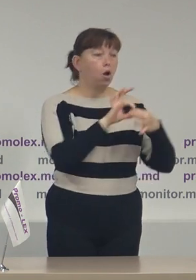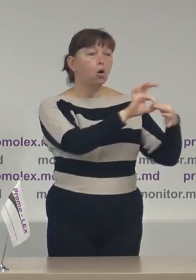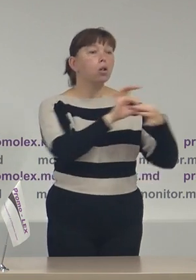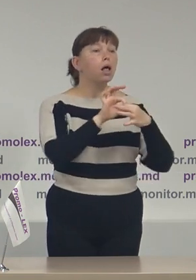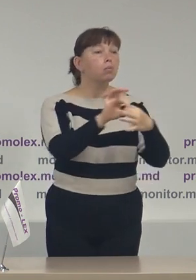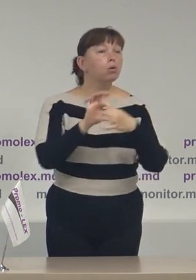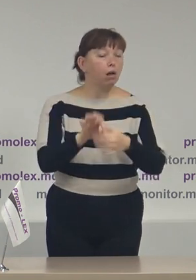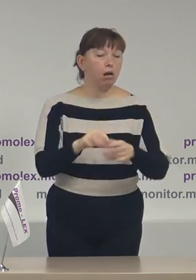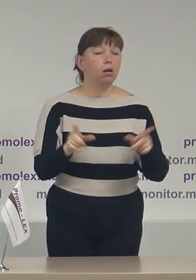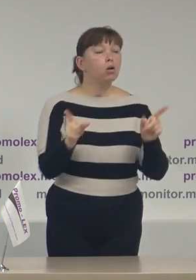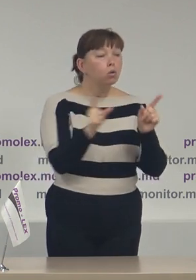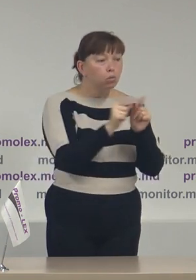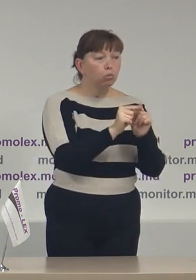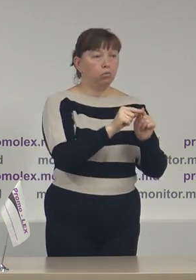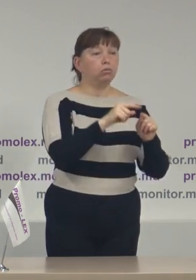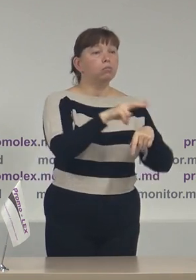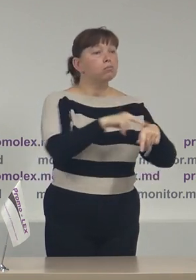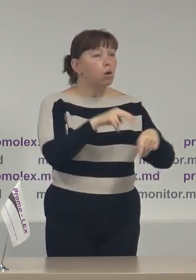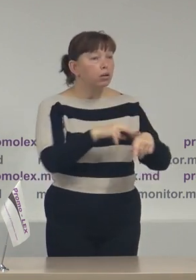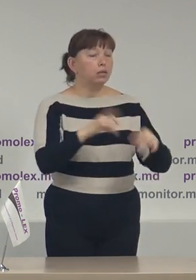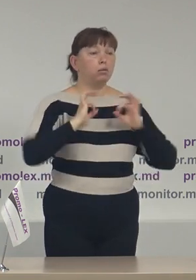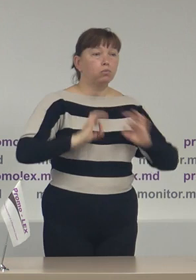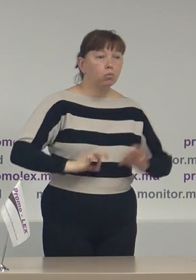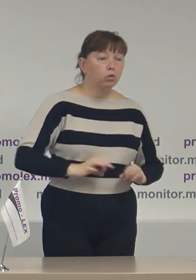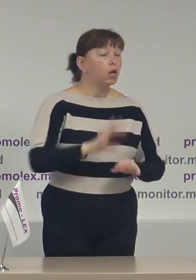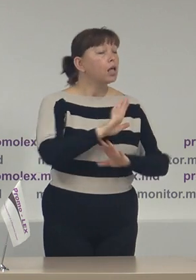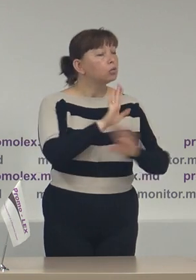cu reprezentanții organelor de drept și nu a se opune